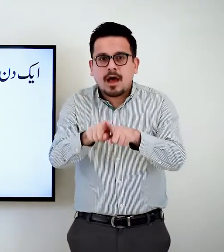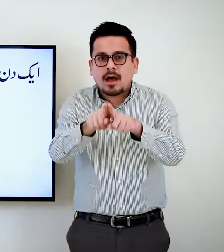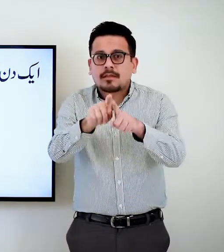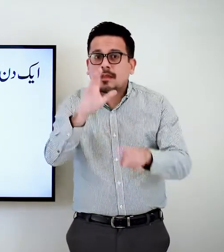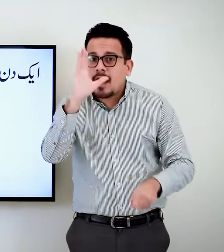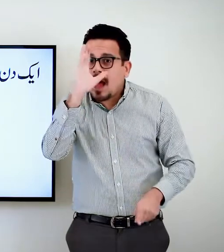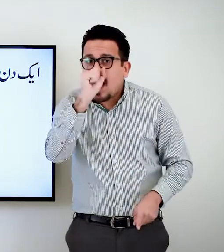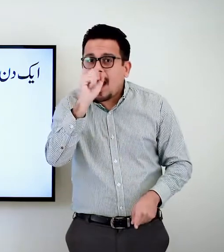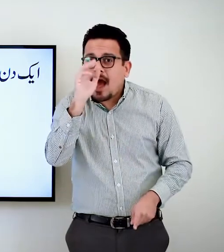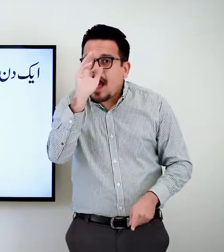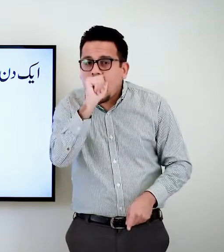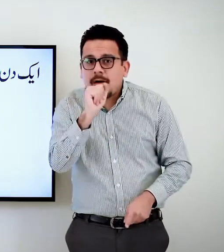आया ही नहीं था